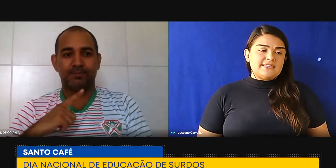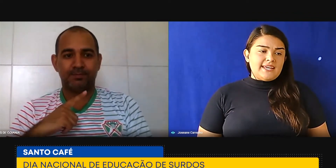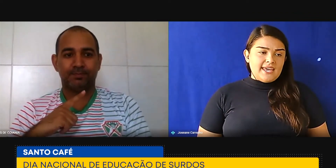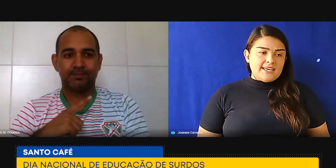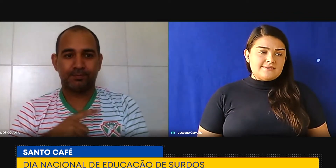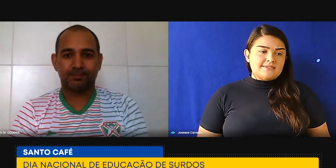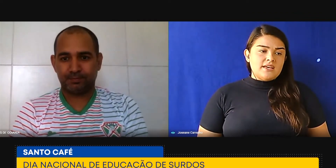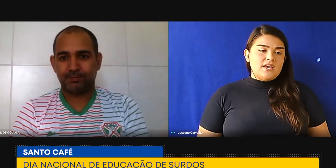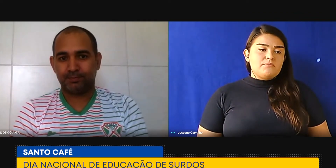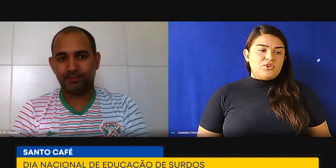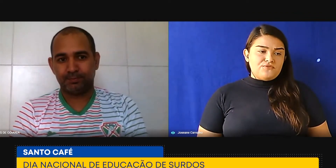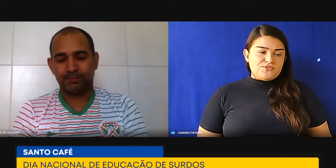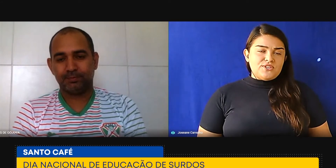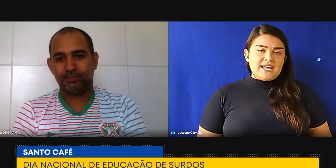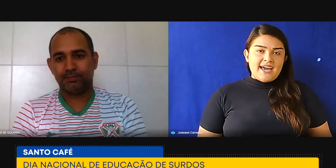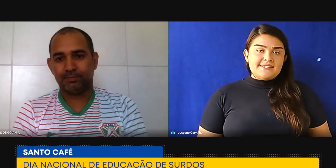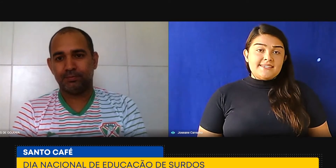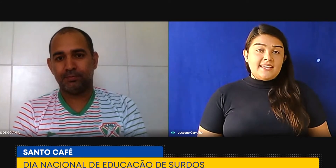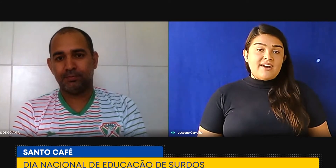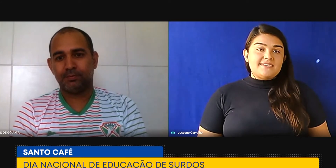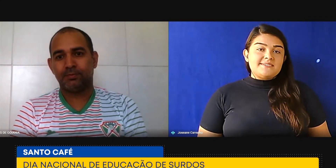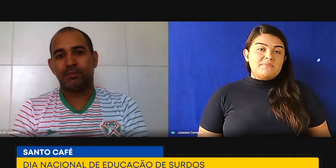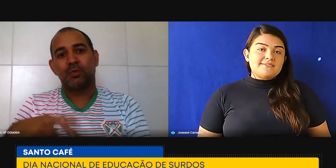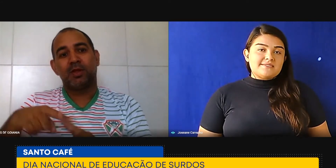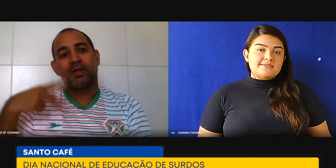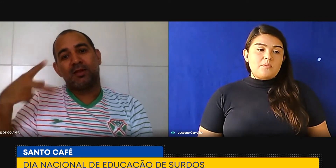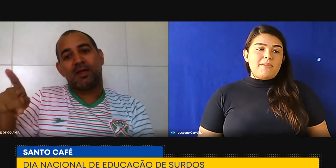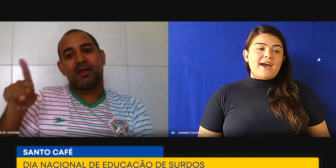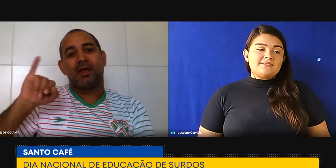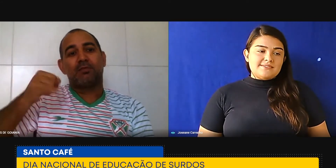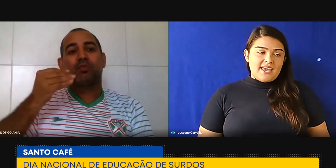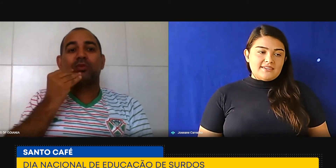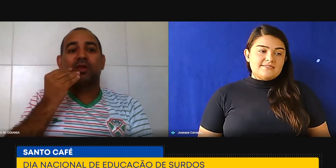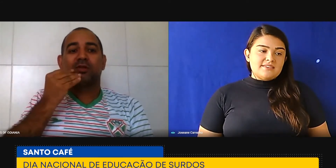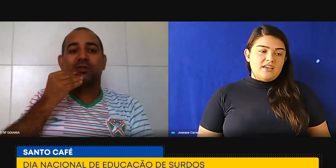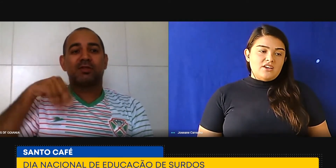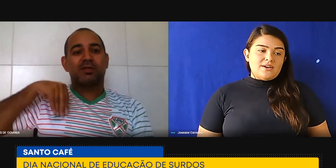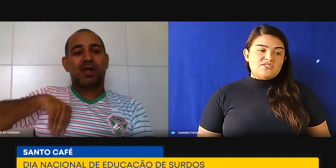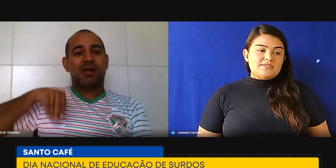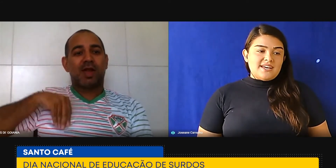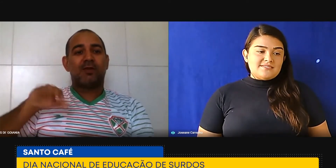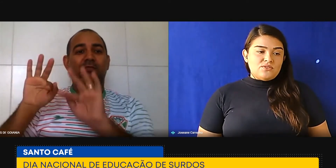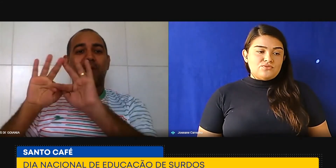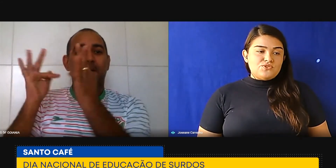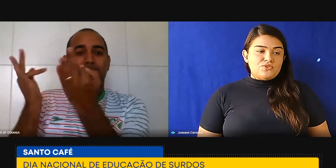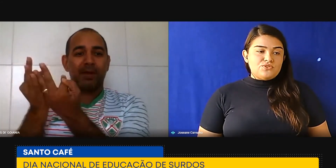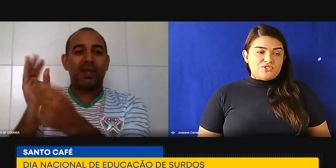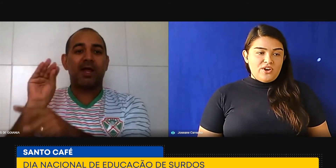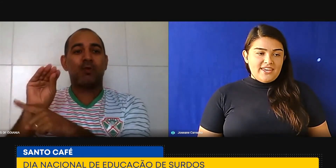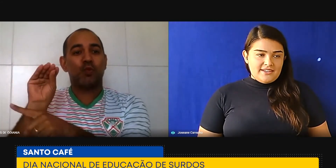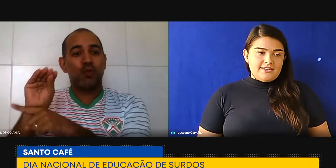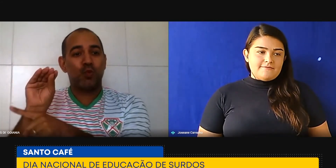interesses profissionais. E tem várias empresas que são parceiras com a Associação dos Surdos de Goiânia,